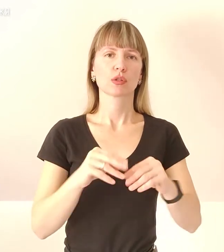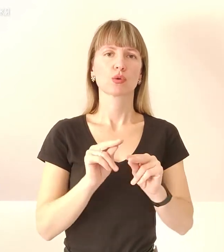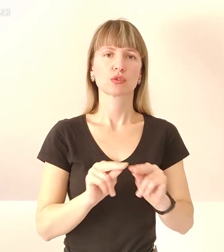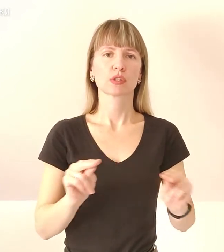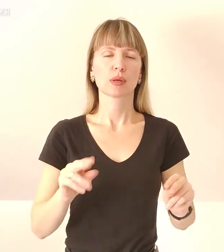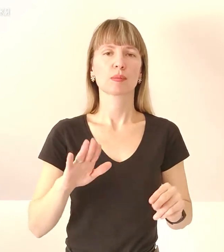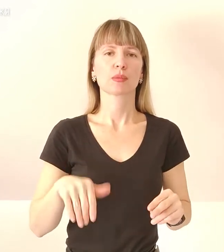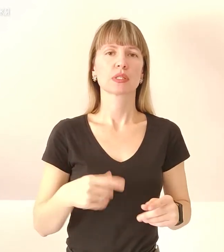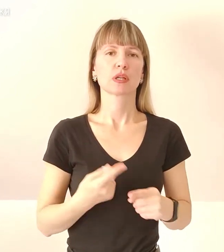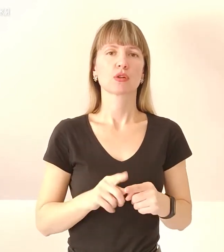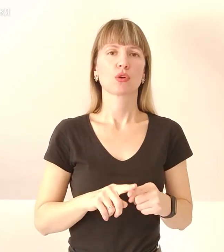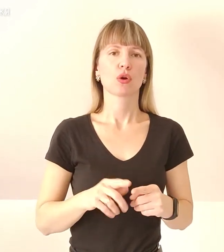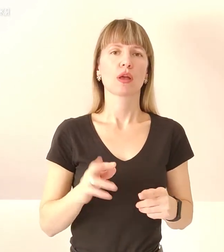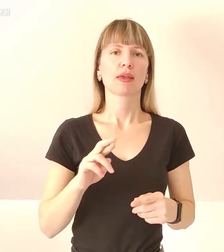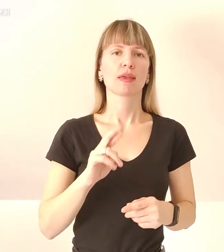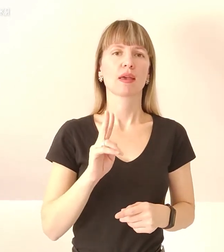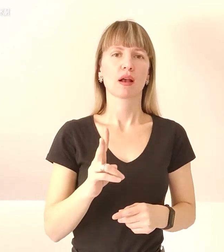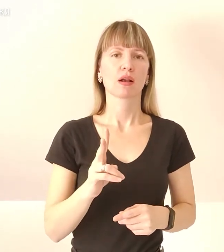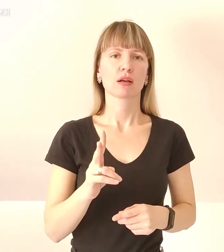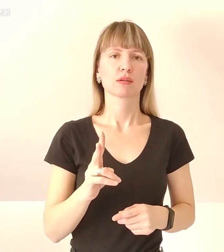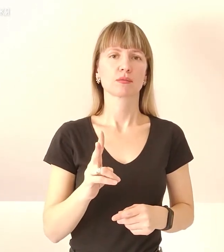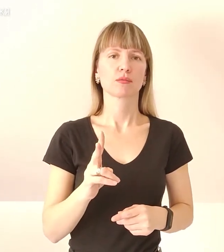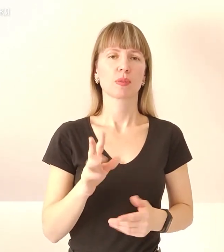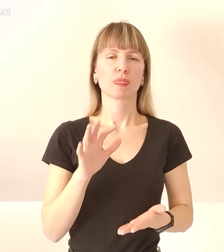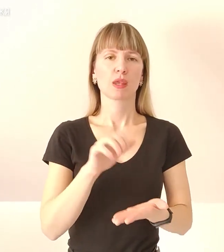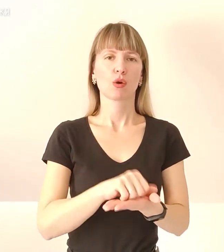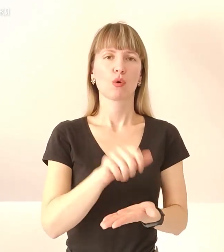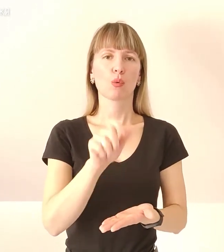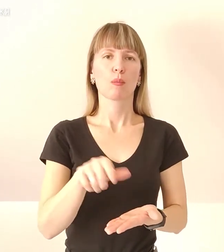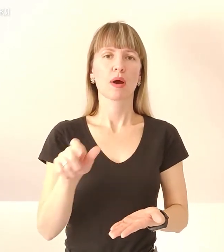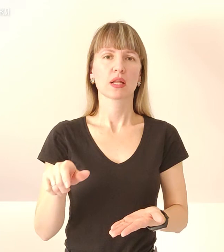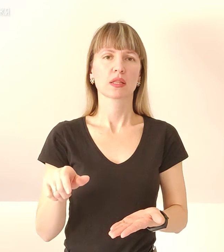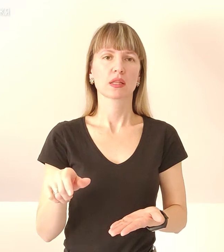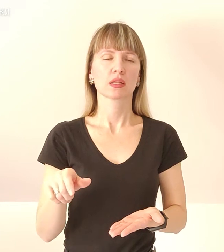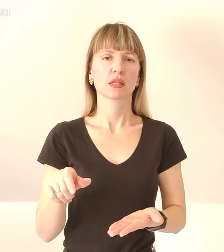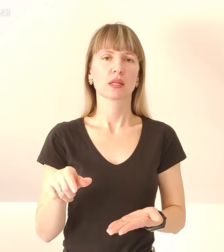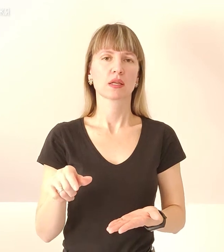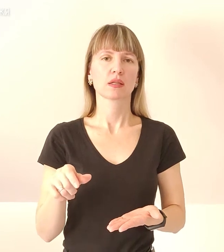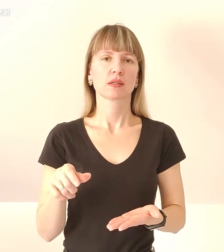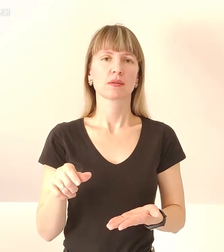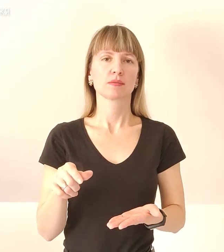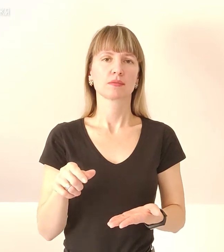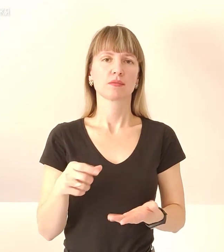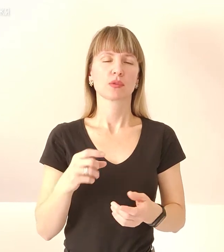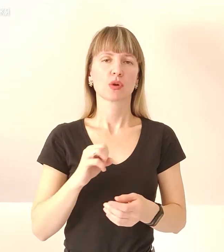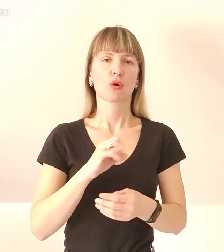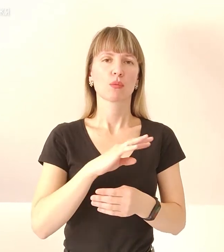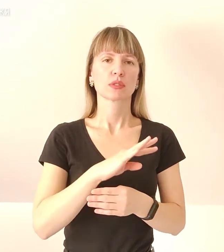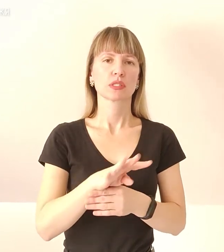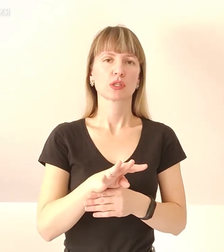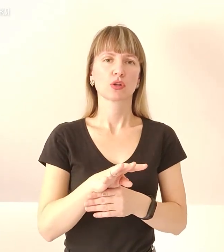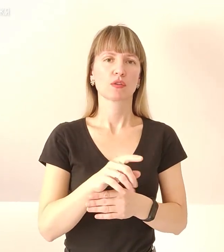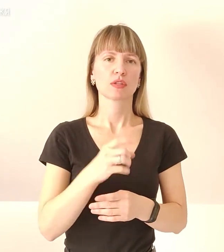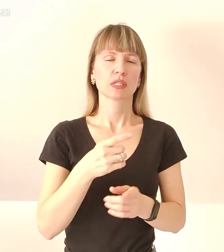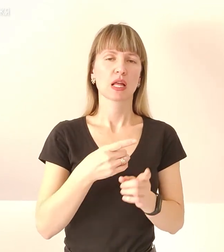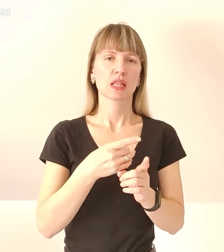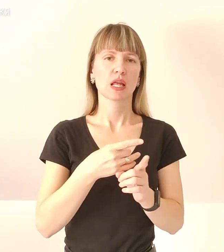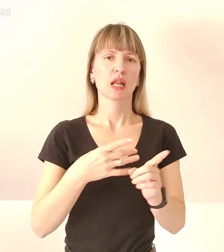Після того, як окупанти обстрілювали з артилерійського